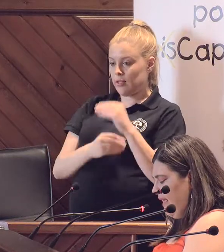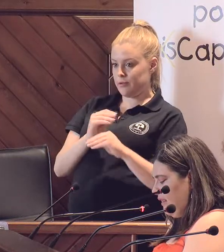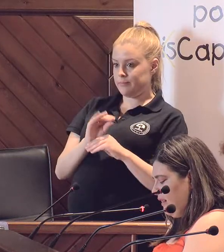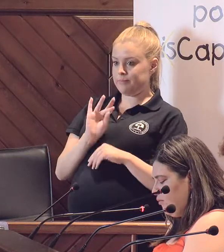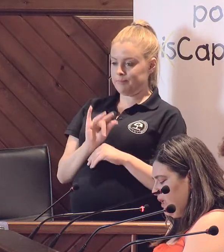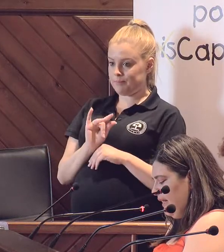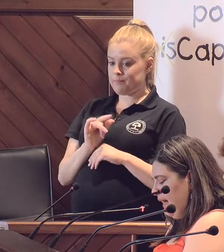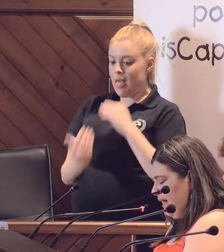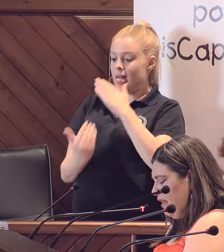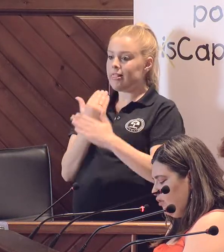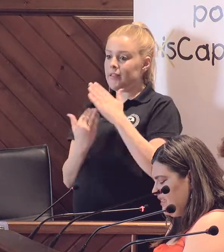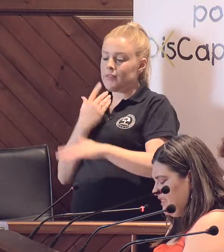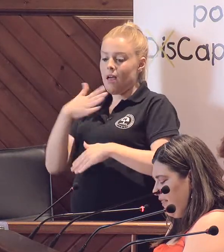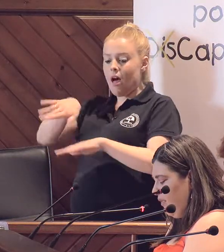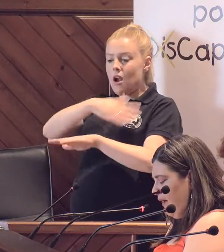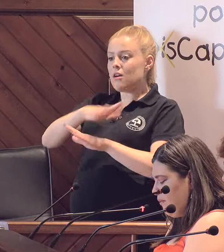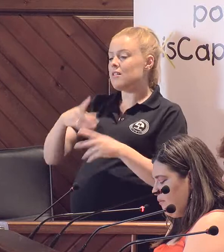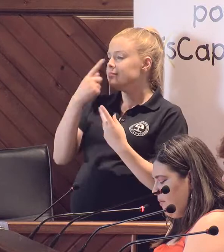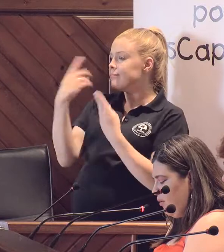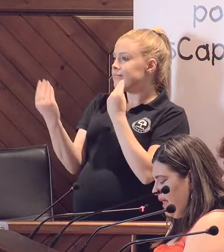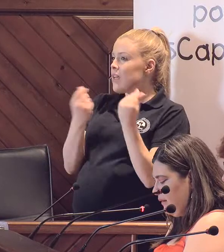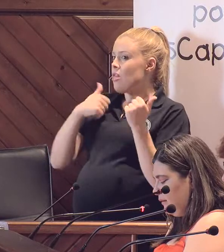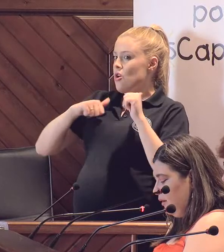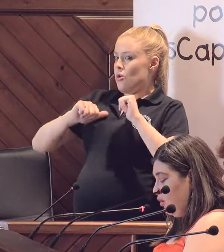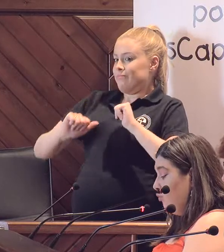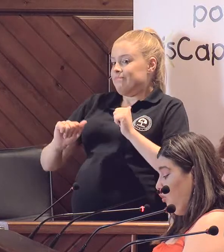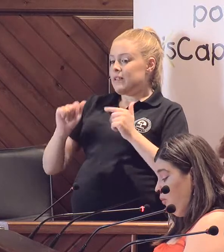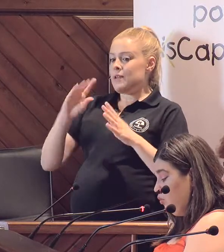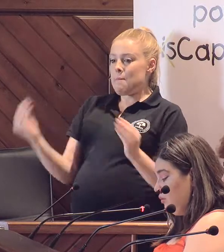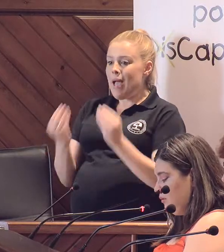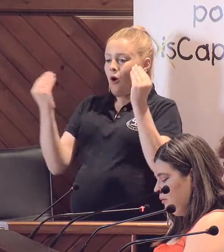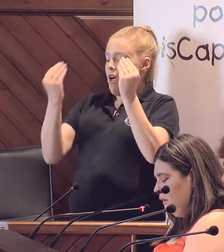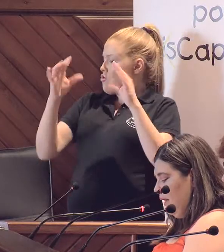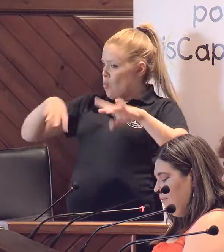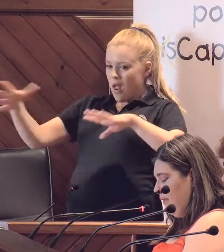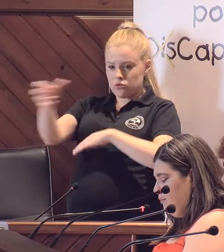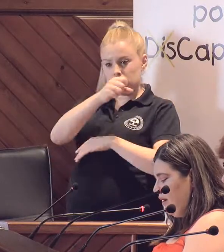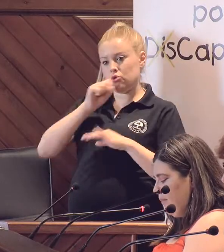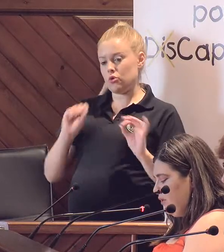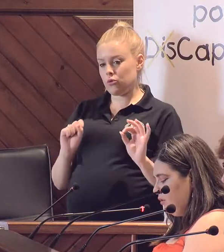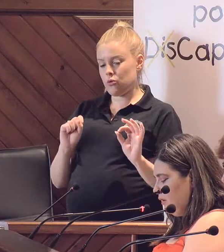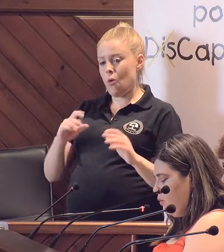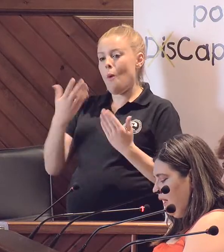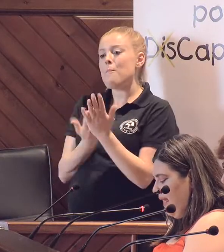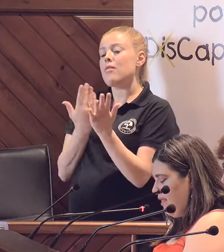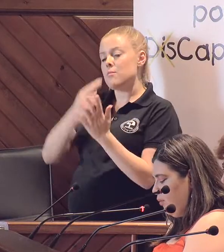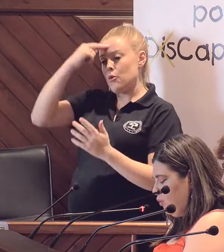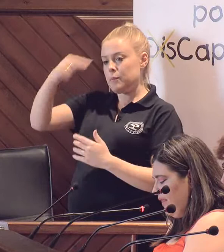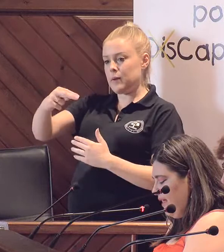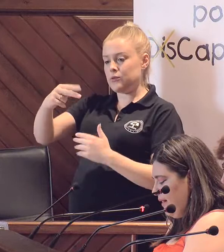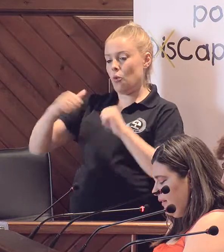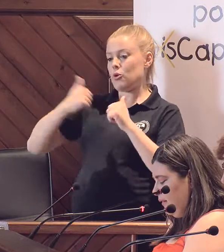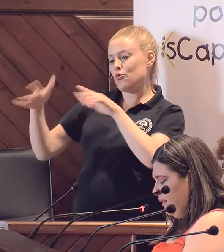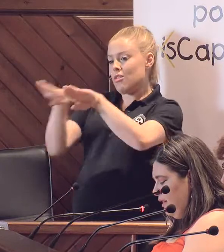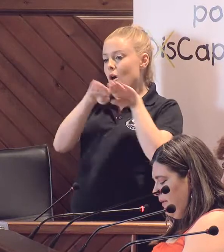Cada día intentamos salir a la calle con la sensación de que podemos mejorar, como todo el mundo. Pedimos respeto, igualdad de